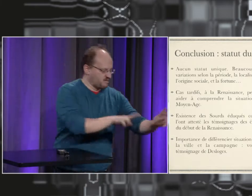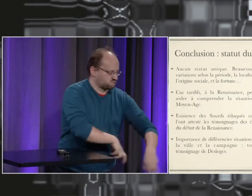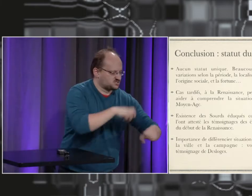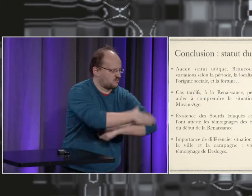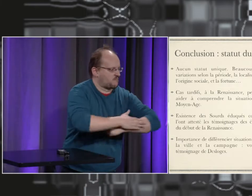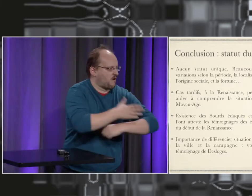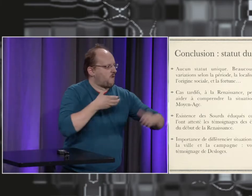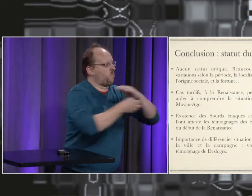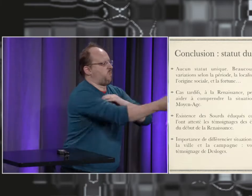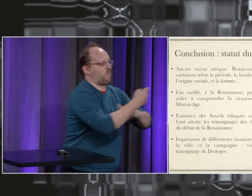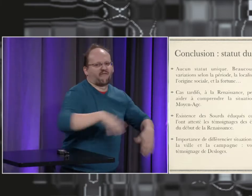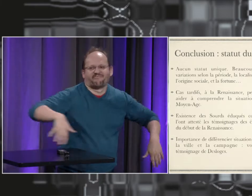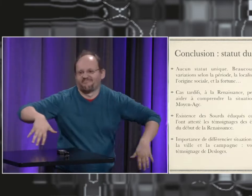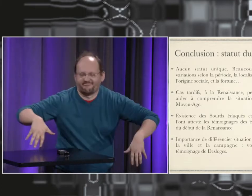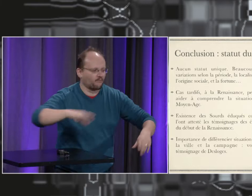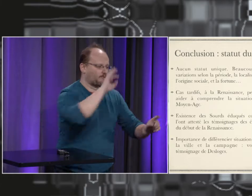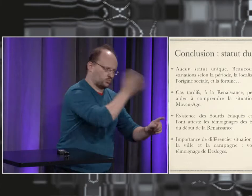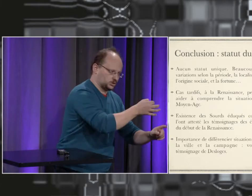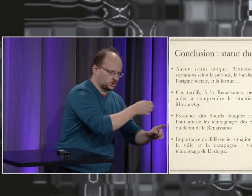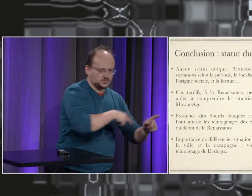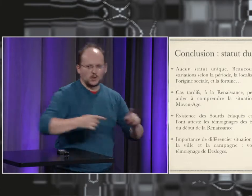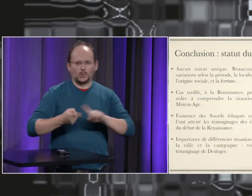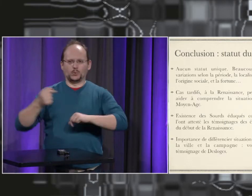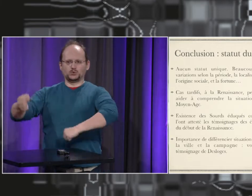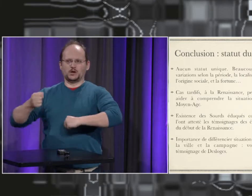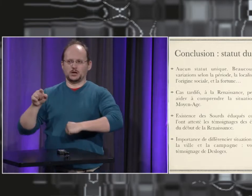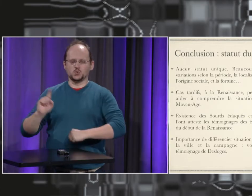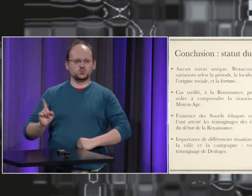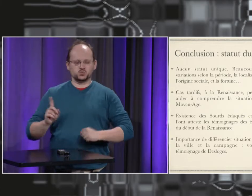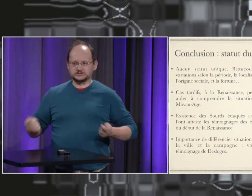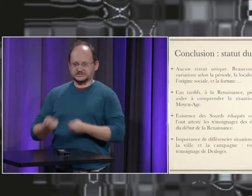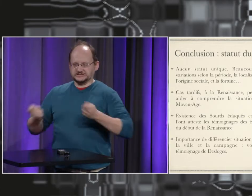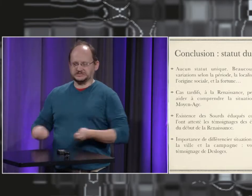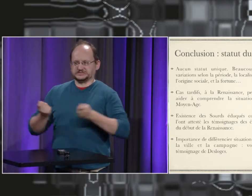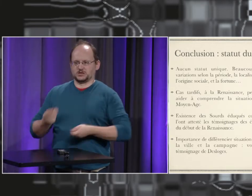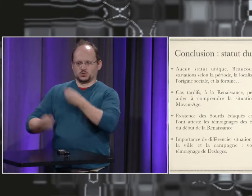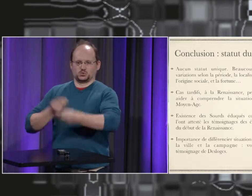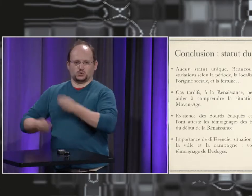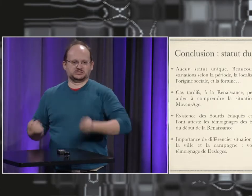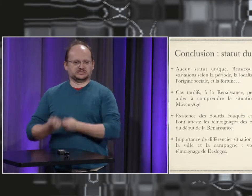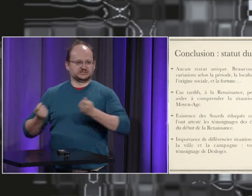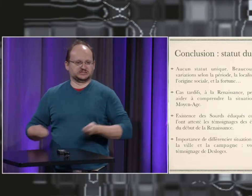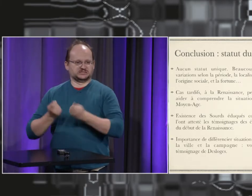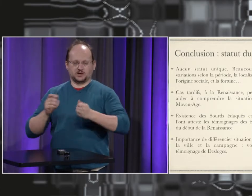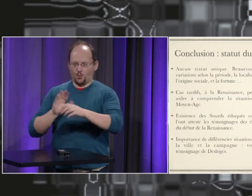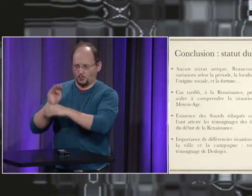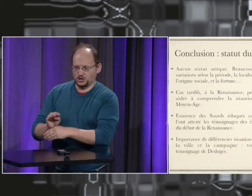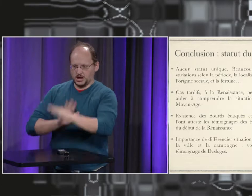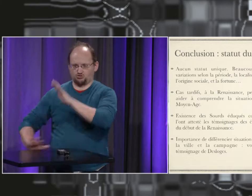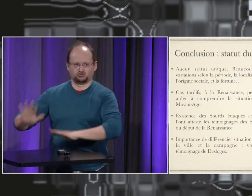conclusion en fait les sourds de l'époque avaient vraiment des statuts très différents il y en avait certains qui étaient simples fermiers agriculteurs